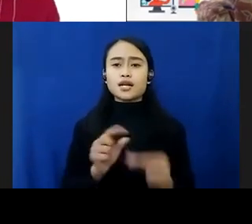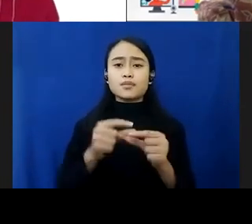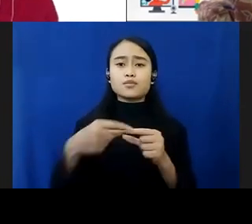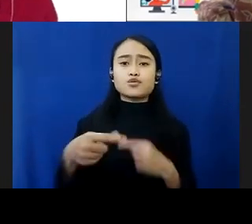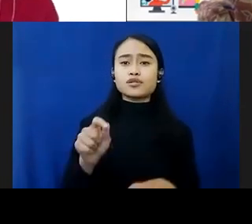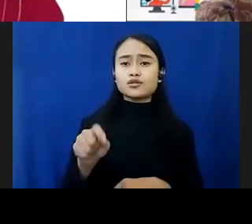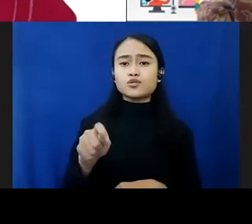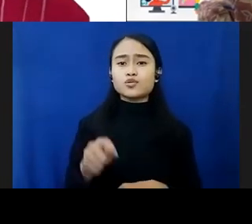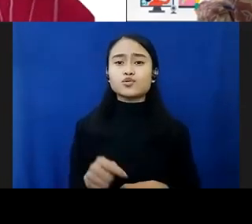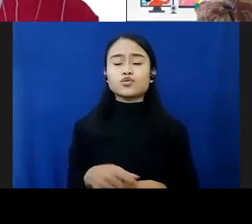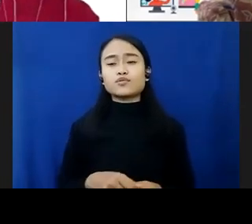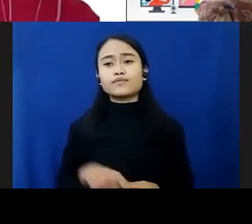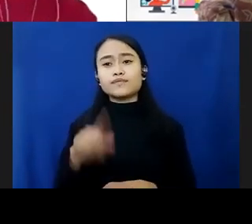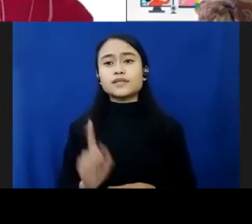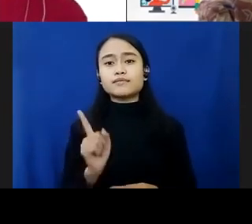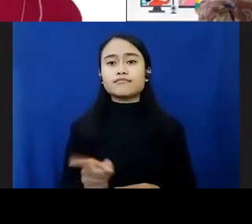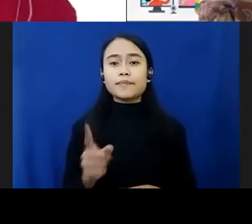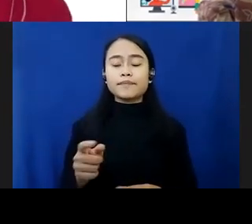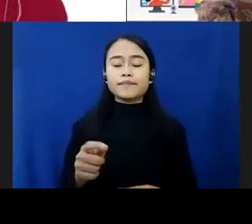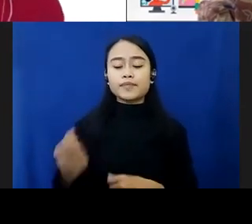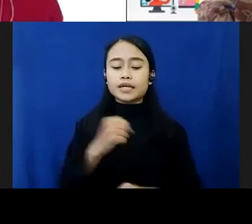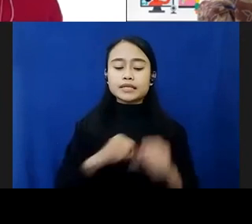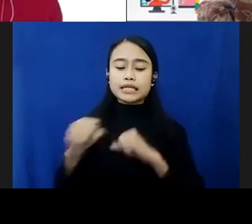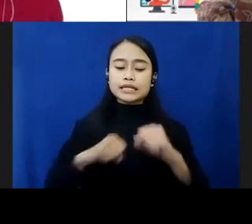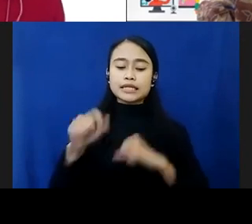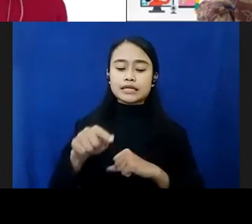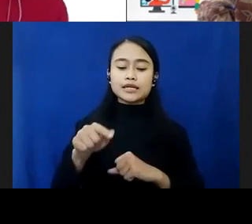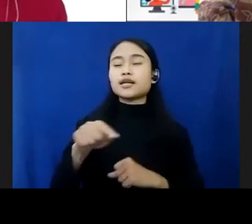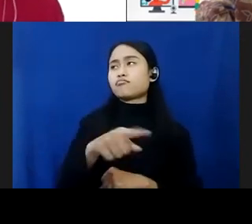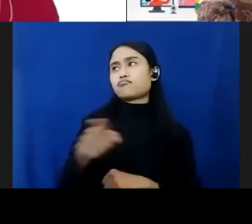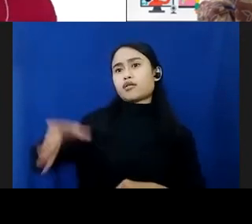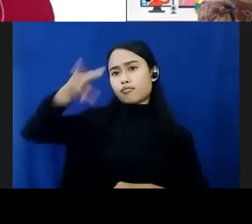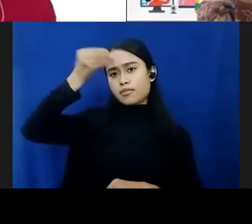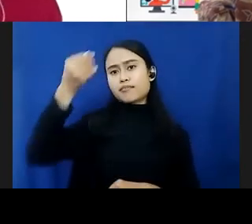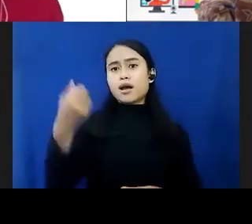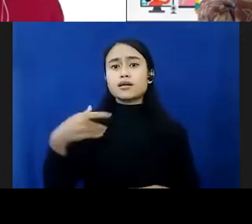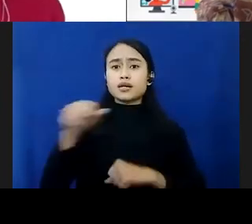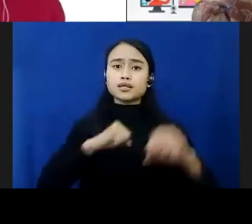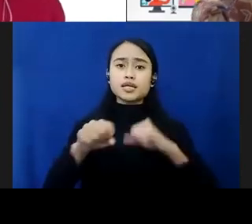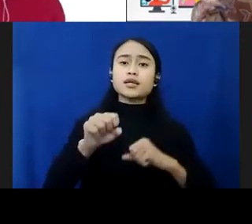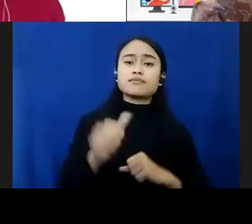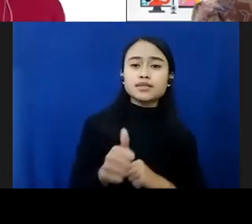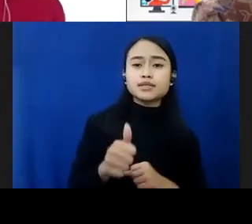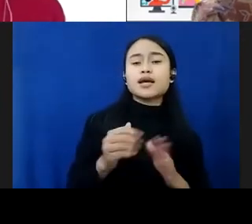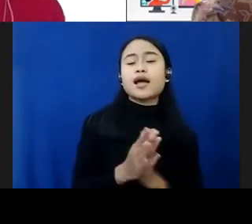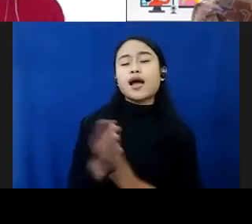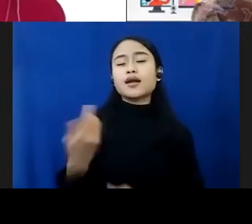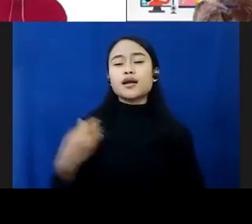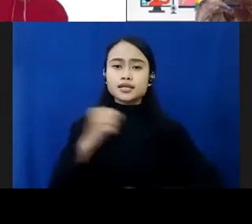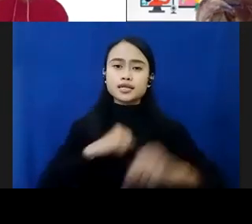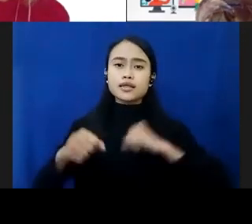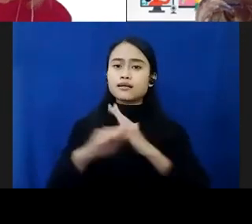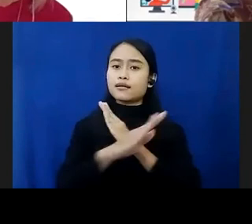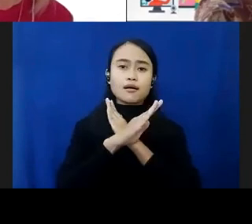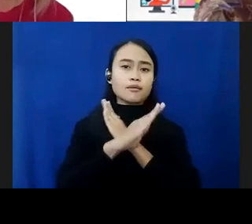hukum atas perbuatan-perbuatan. Dan mereka paham bahwa ada perbuatan yang bisa mereka lakukan, ada perbuatan yang dilarang dilakukan, dan ada ancaman